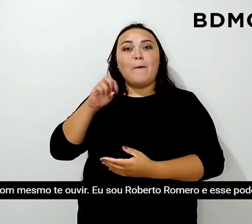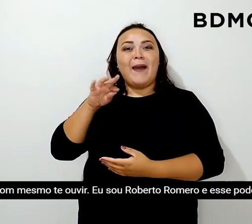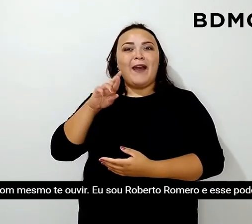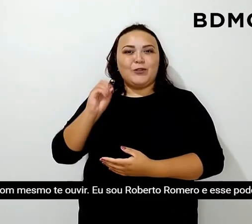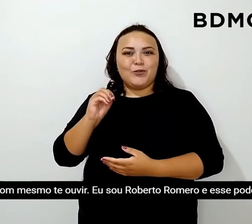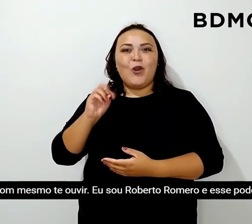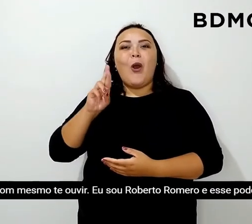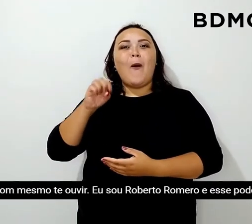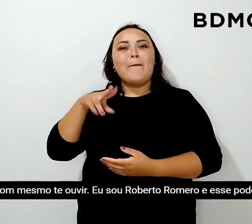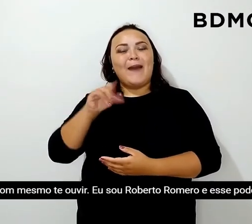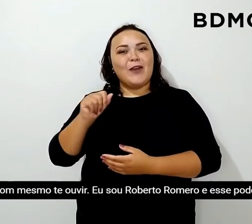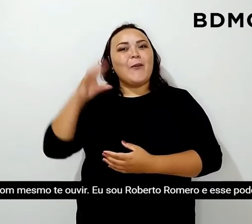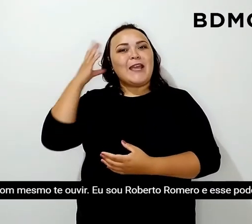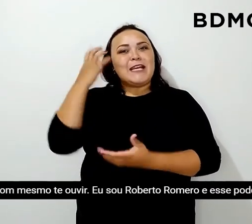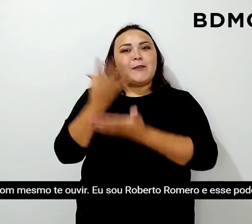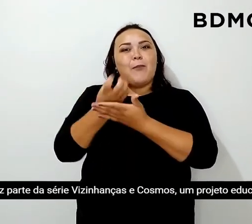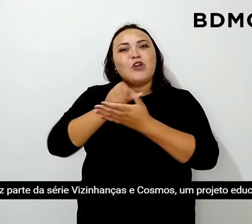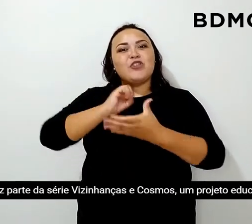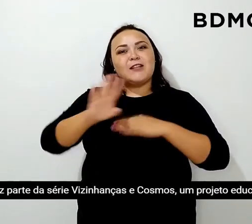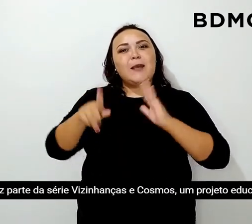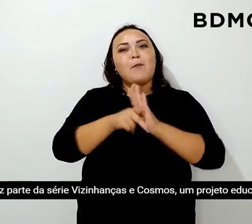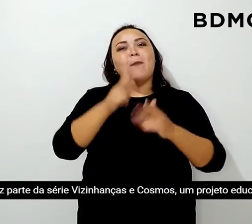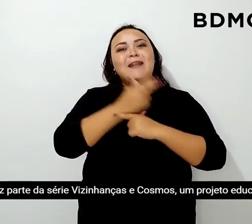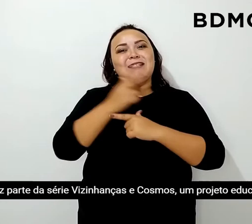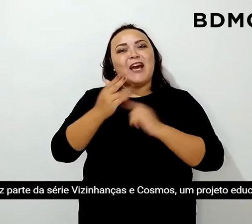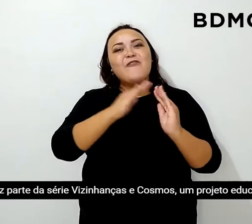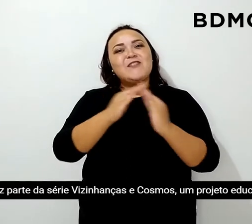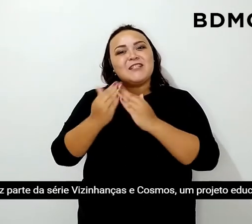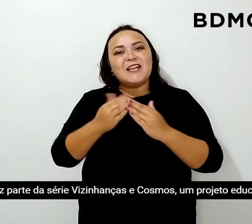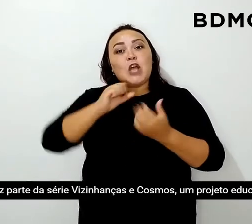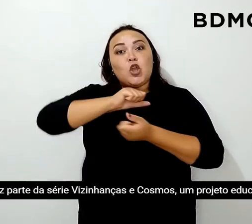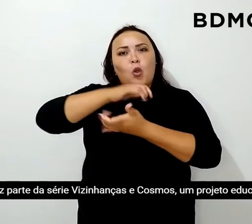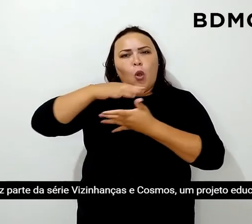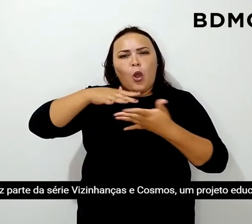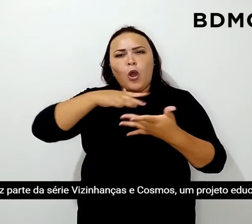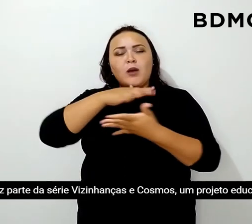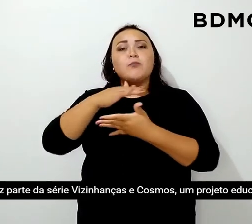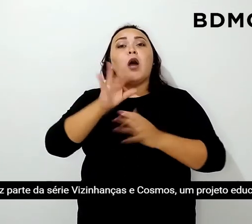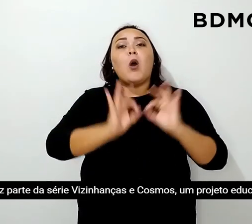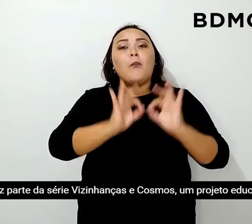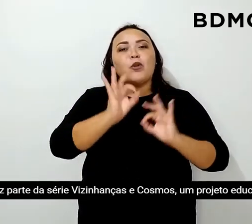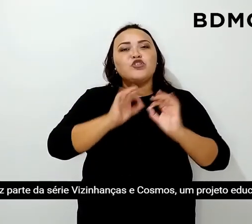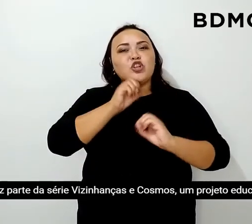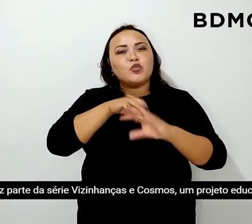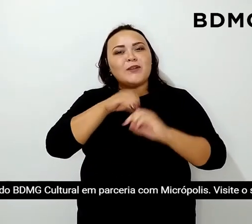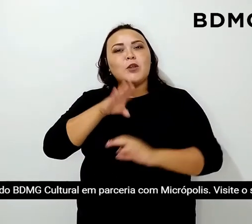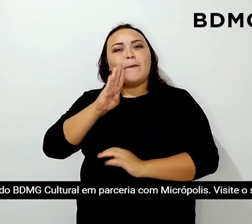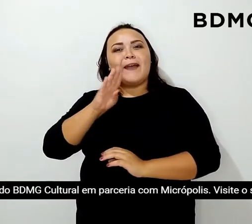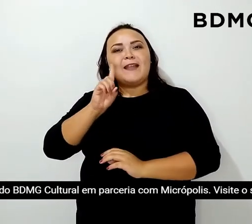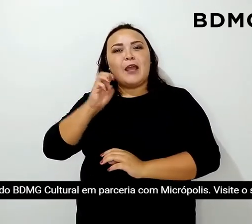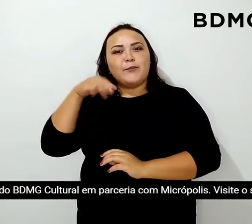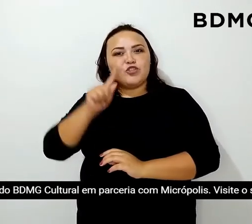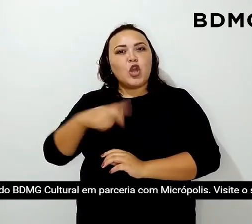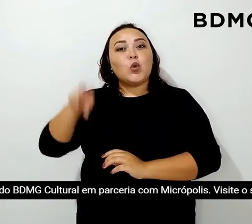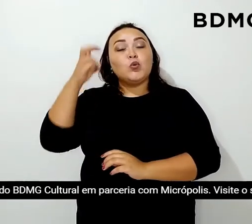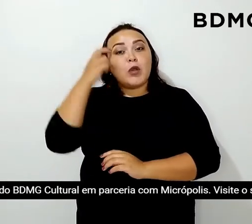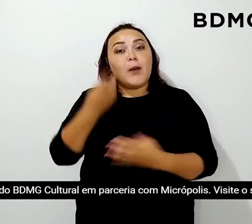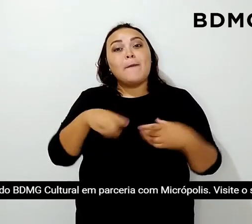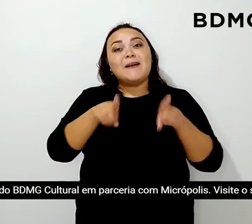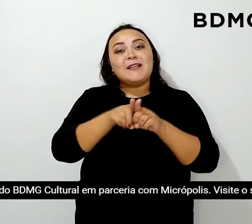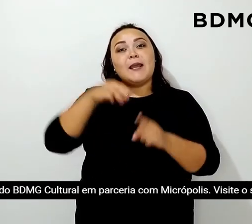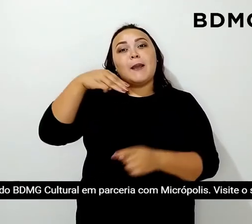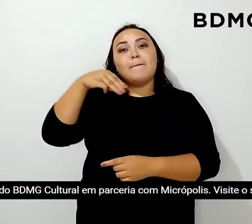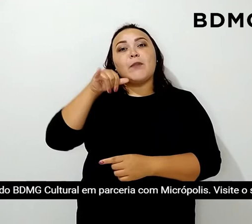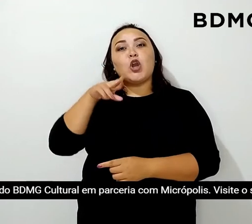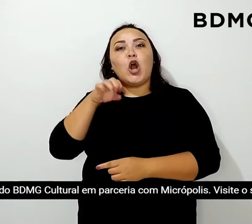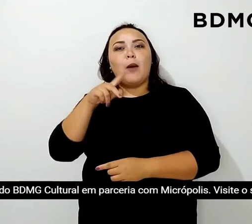Eu sou Roberto Romero e esse podcast faz parte da série Vizinhanças e Cosmos, um projeto educativo do BDMG Cultural em